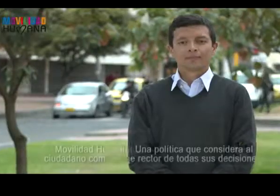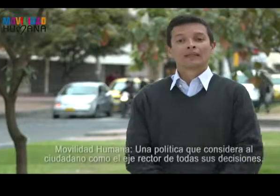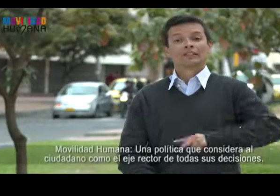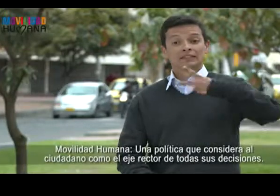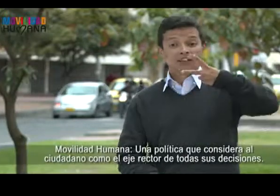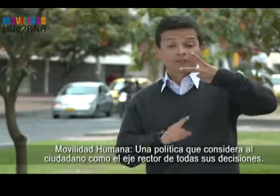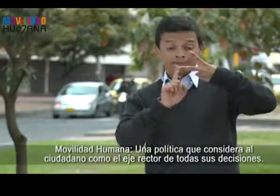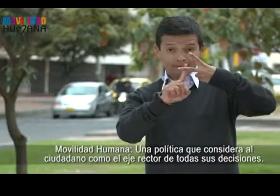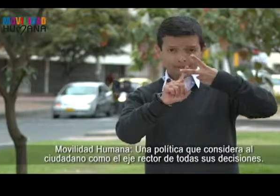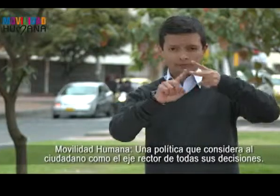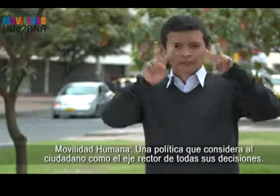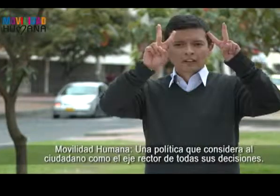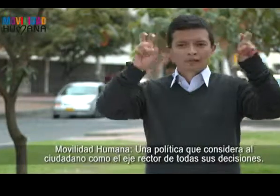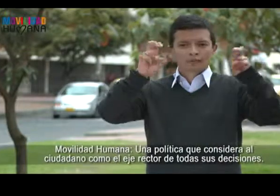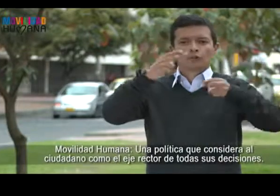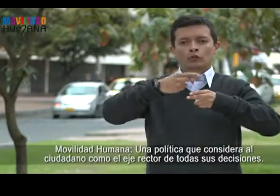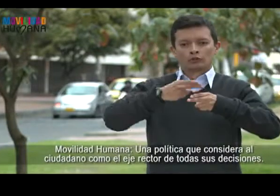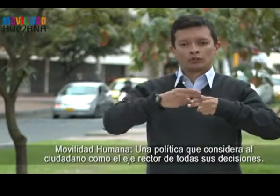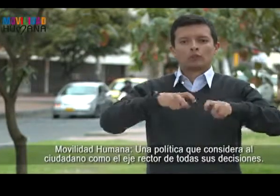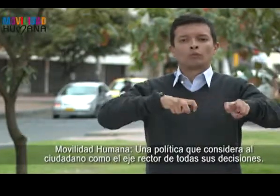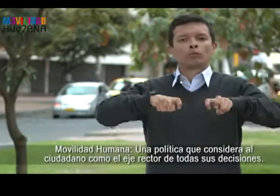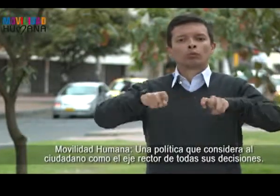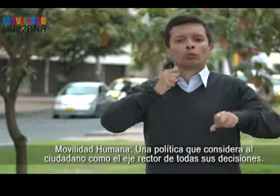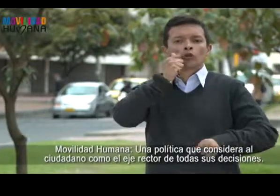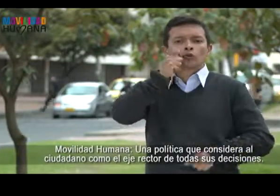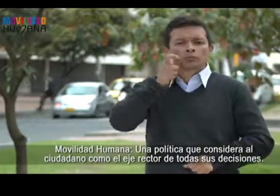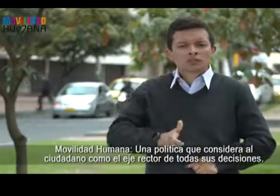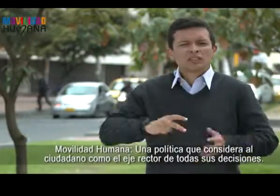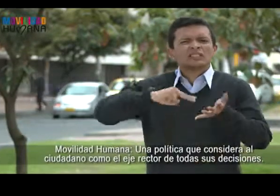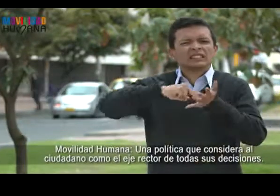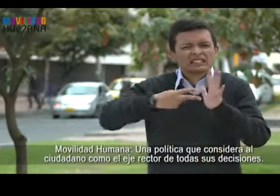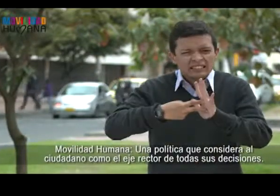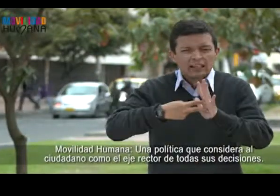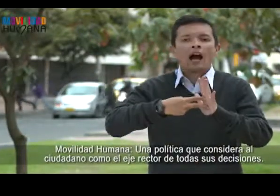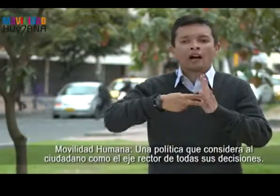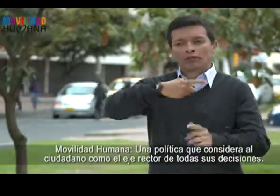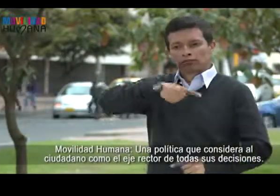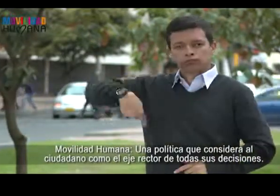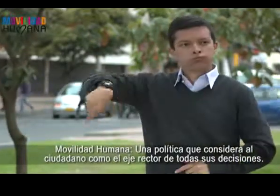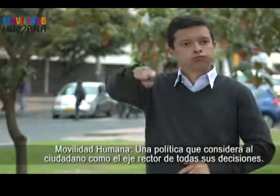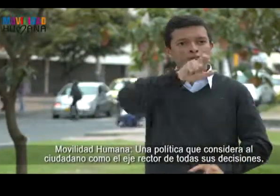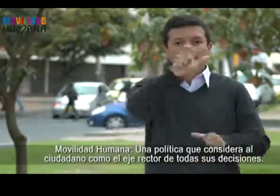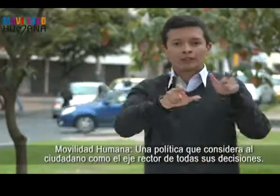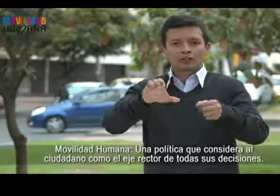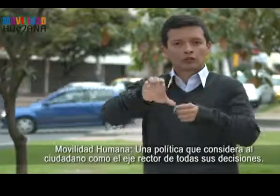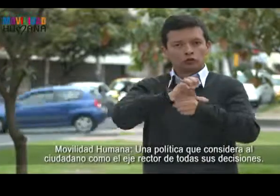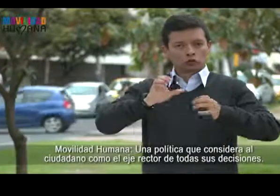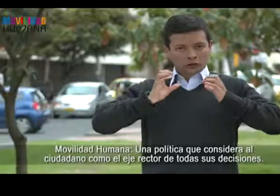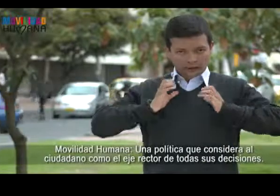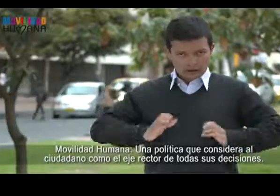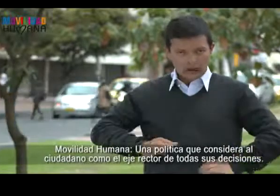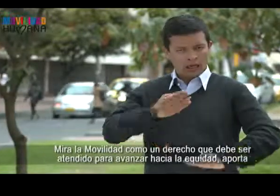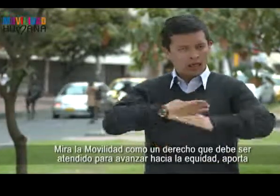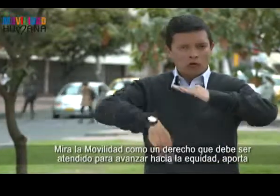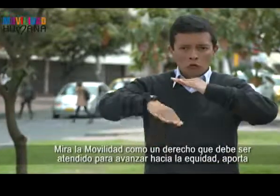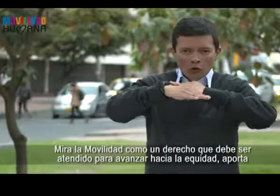Movilidad humana Una política que considera al ciudadano como el eje rector de todas sus decisiones. Mira la